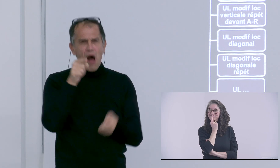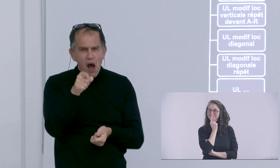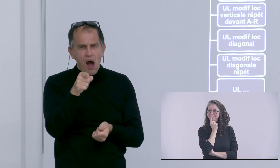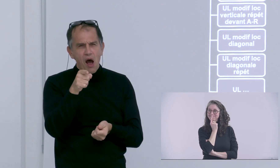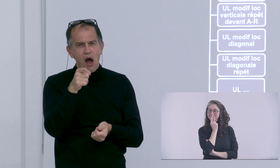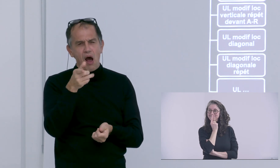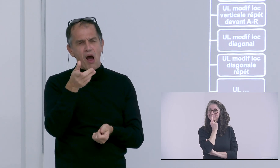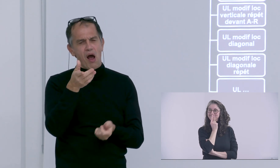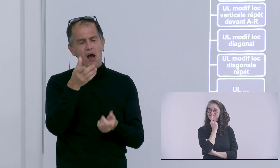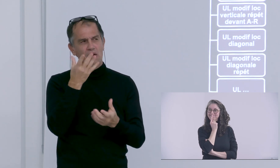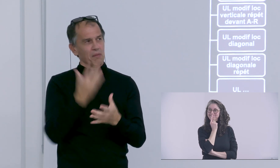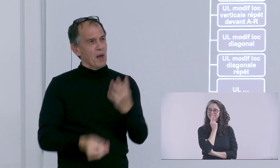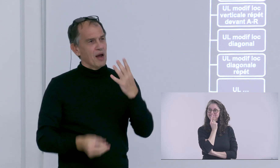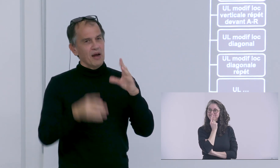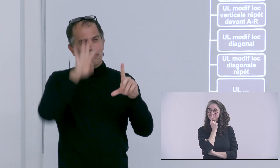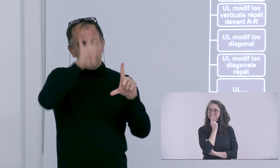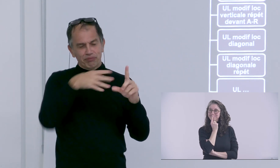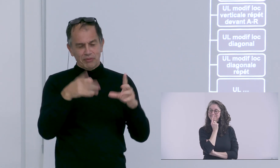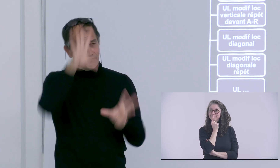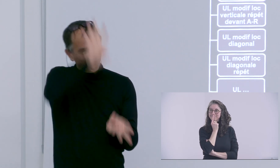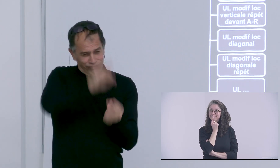ce tableau m'a mis en évidence un certain nombre de choses